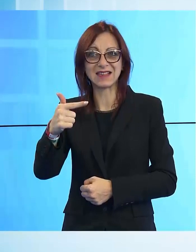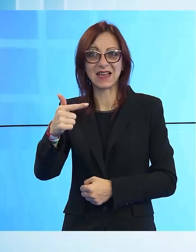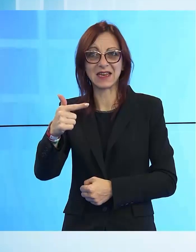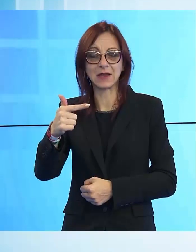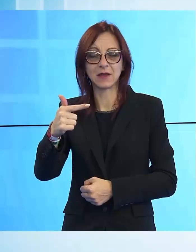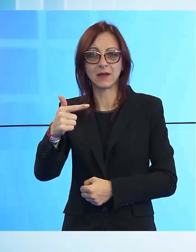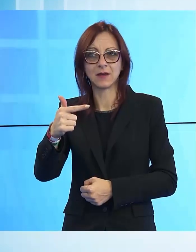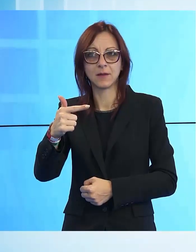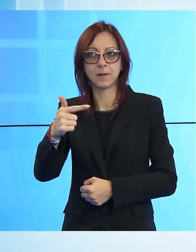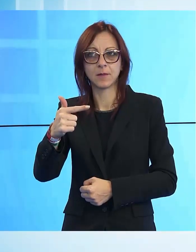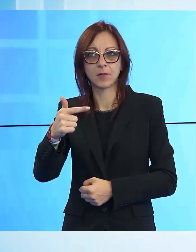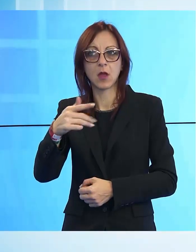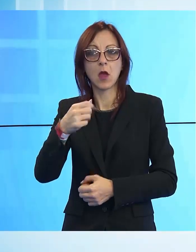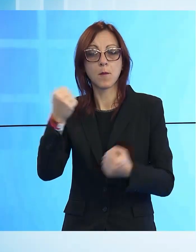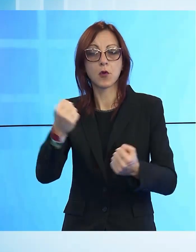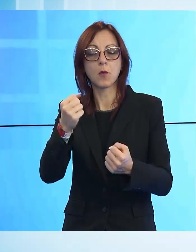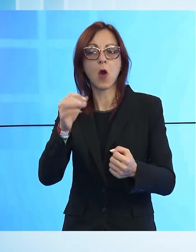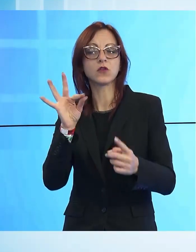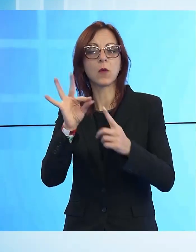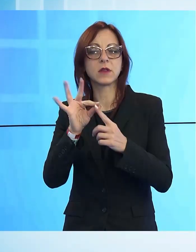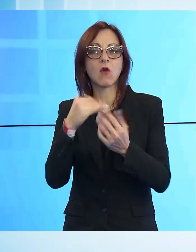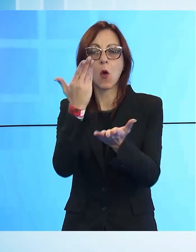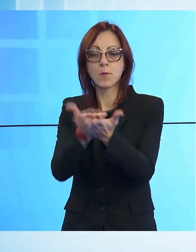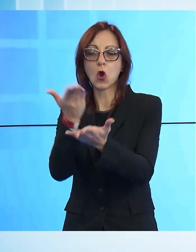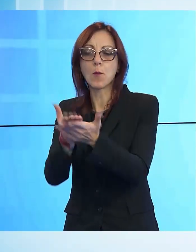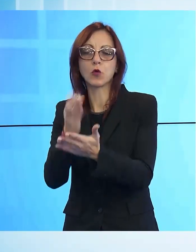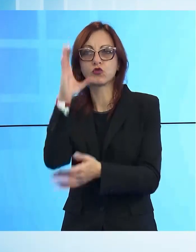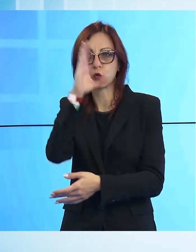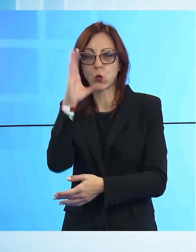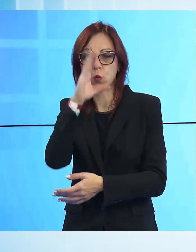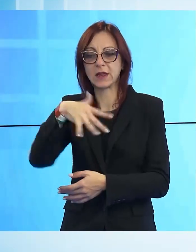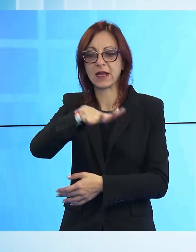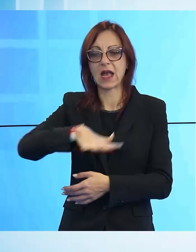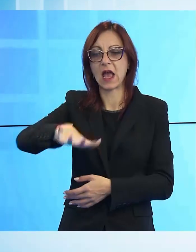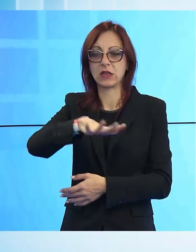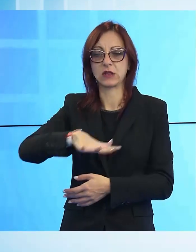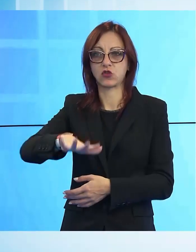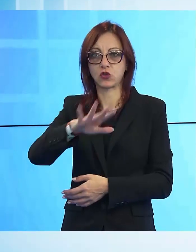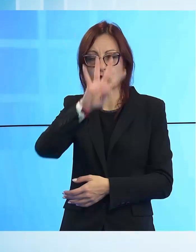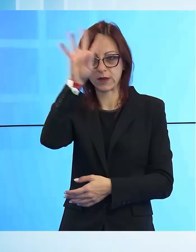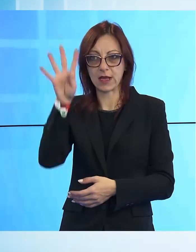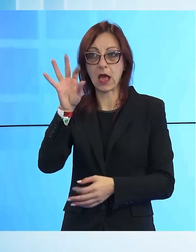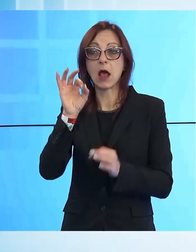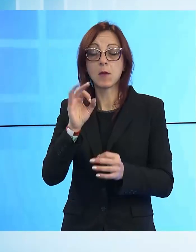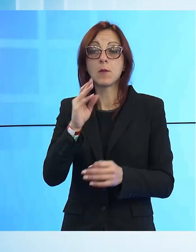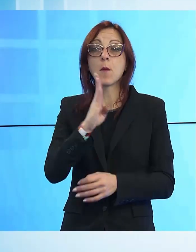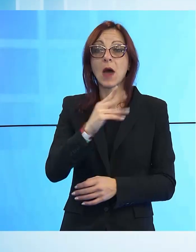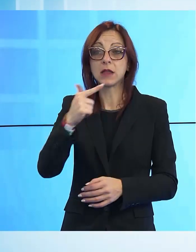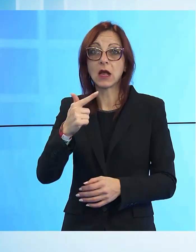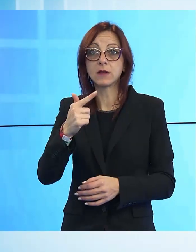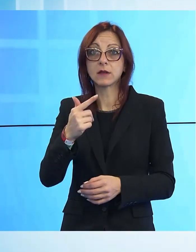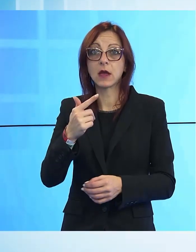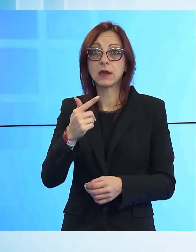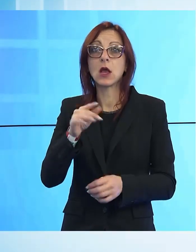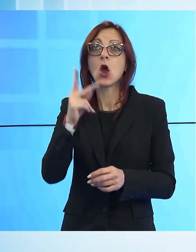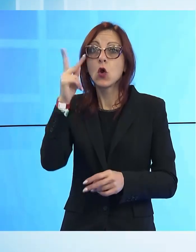proposta turistica che facciamo della Toscana, che si è svolta qui a Lucca, a Villa Bottini. Come